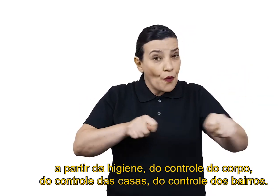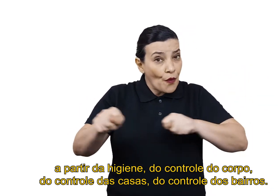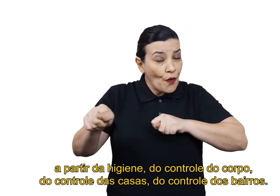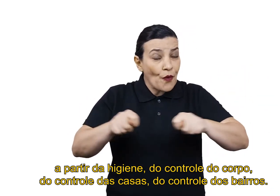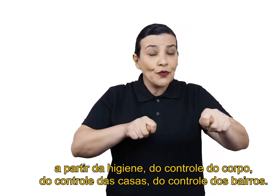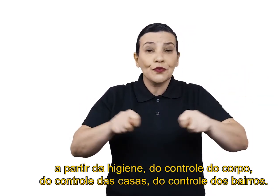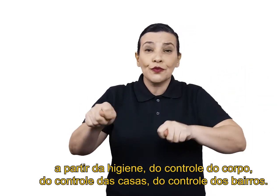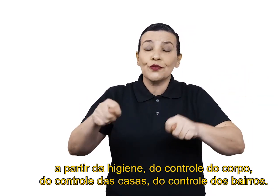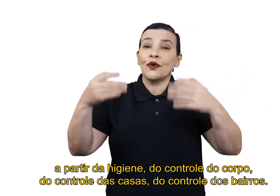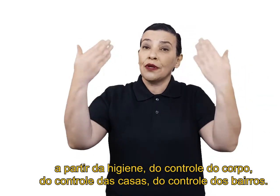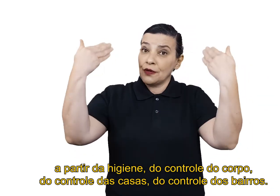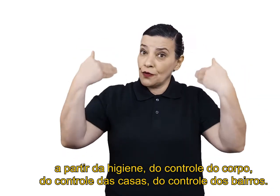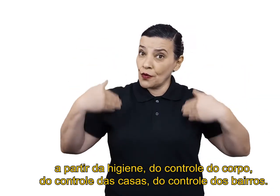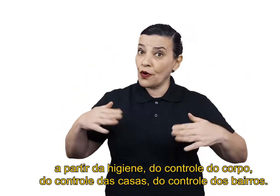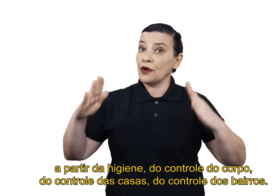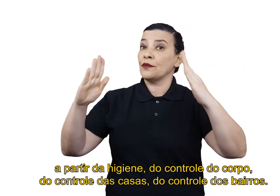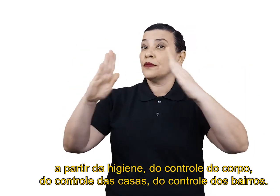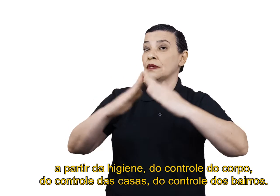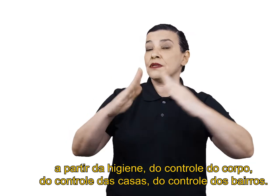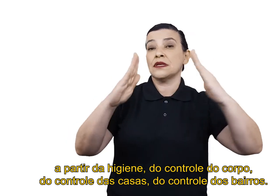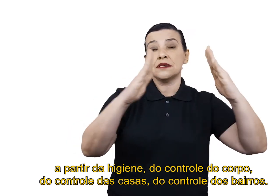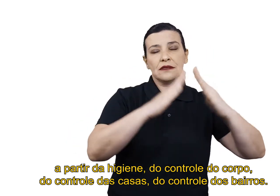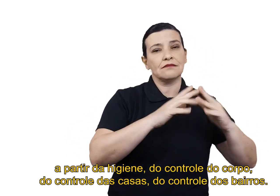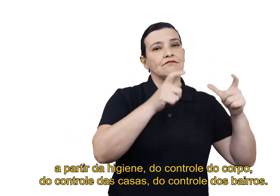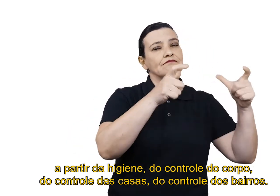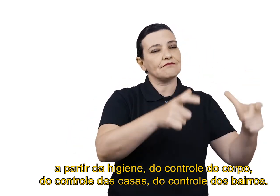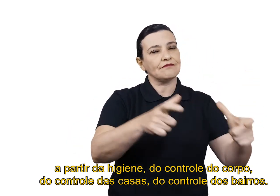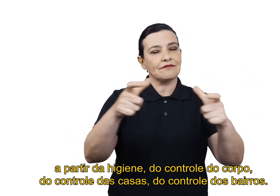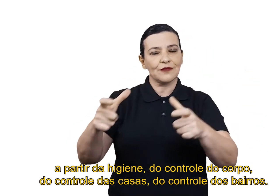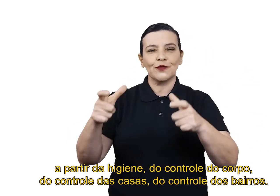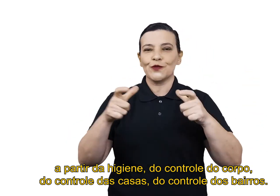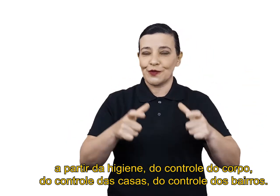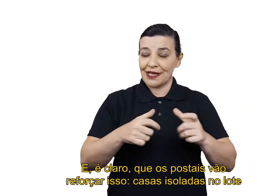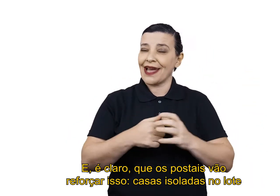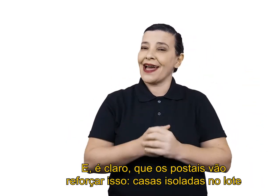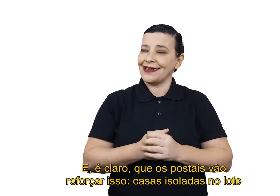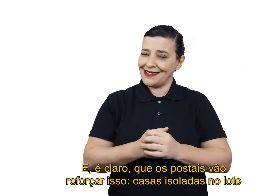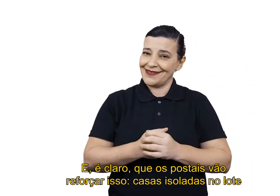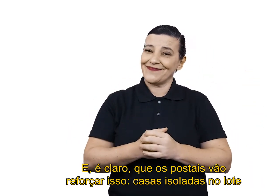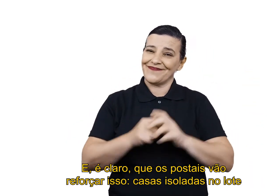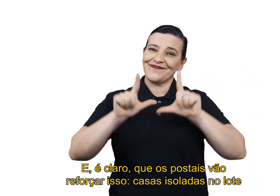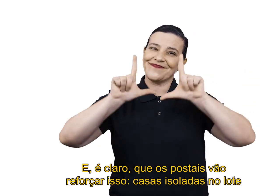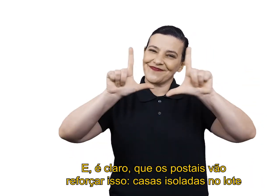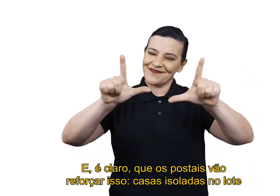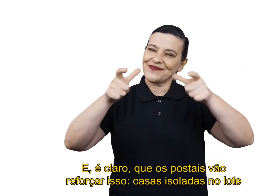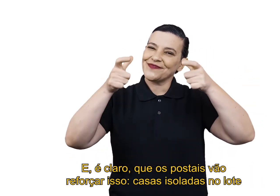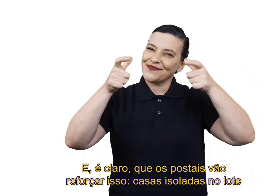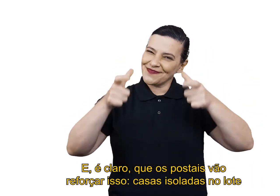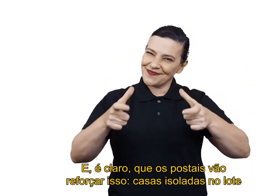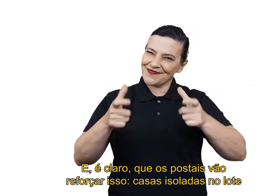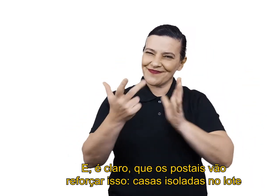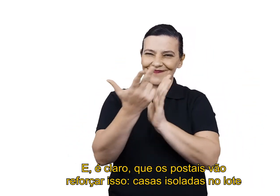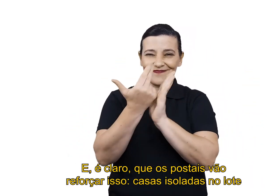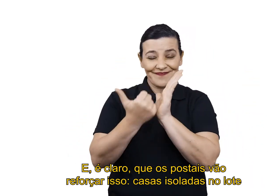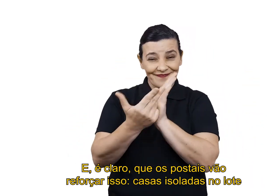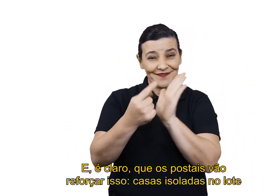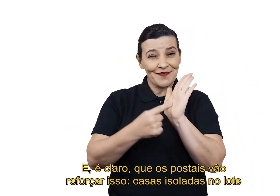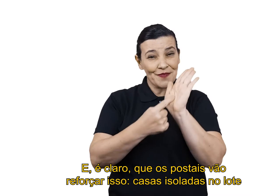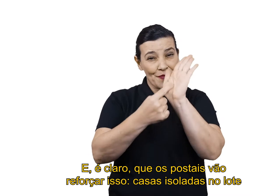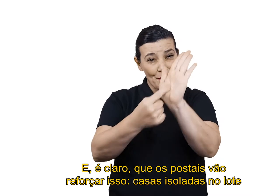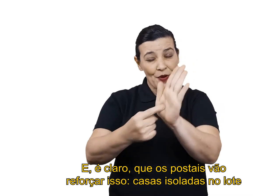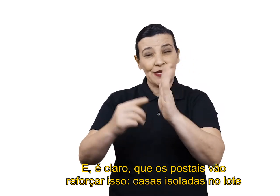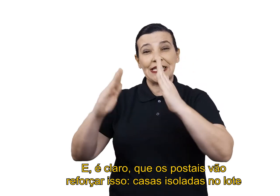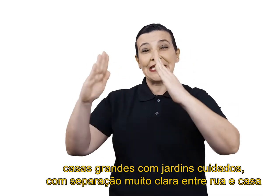partir da higiene, do controle do corpo, do controle das casas e do controle dos bairros. E é claro que os postais vão reforçar isso. Casas